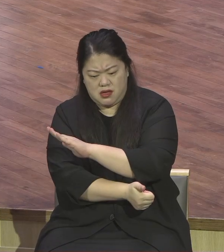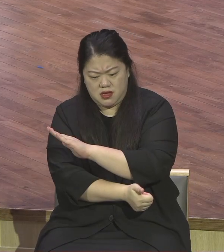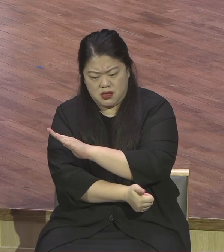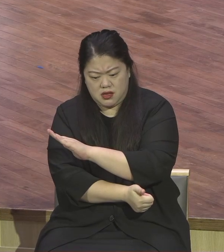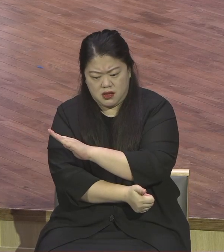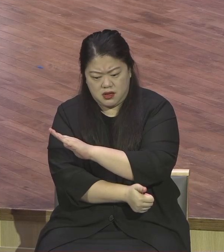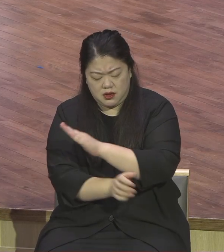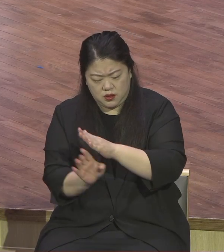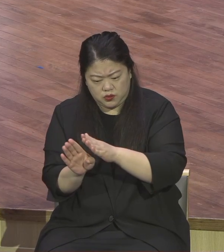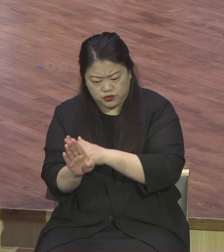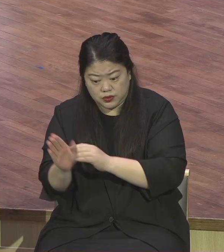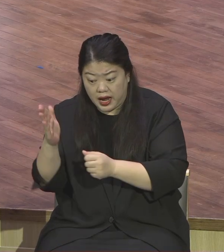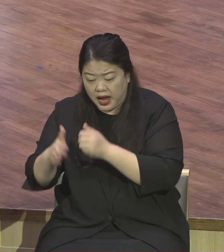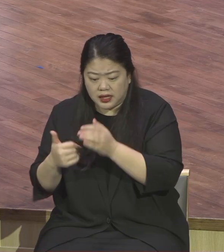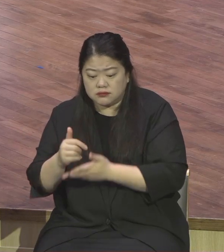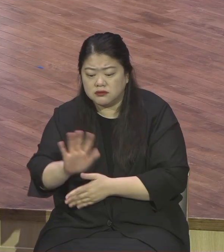기회를 주셨습니다